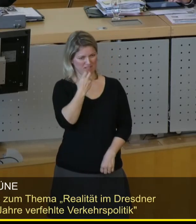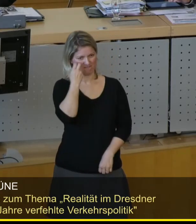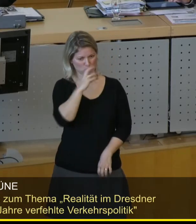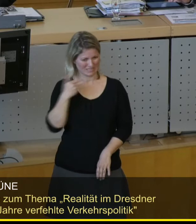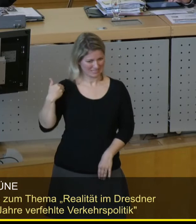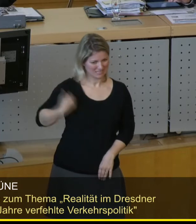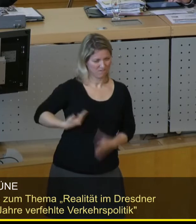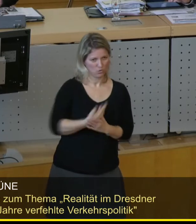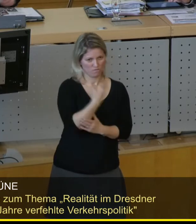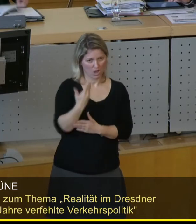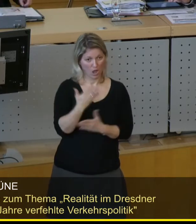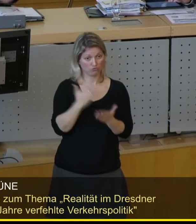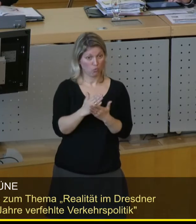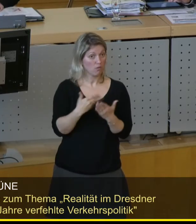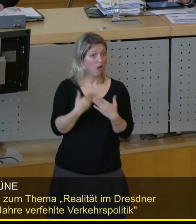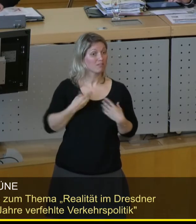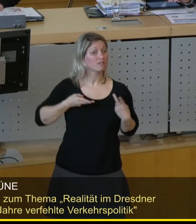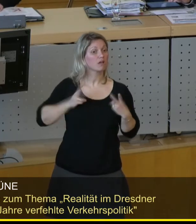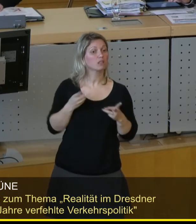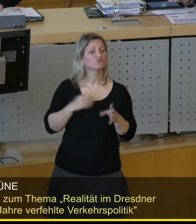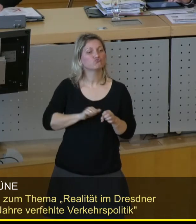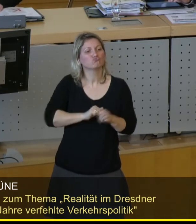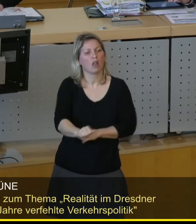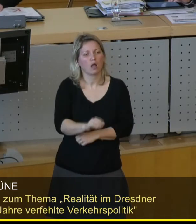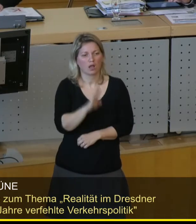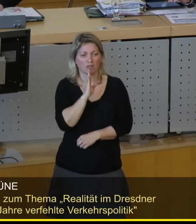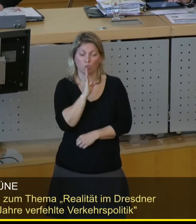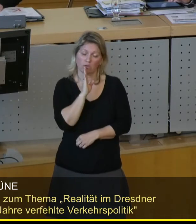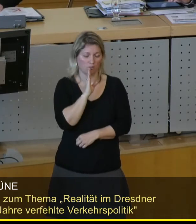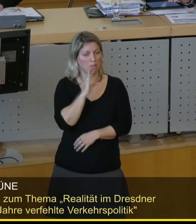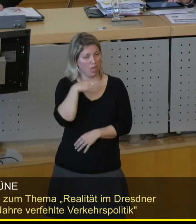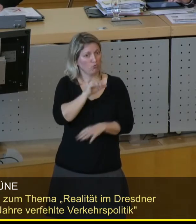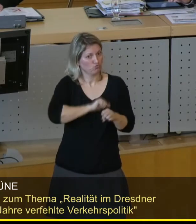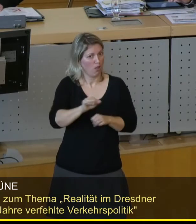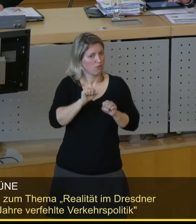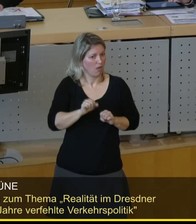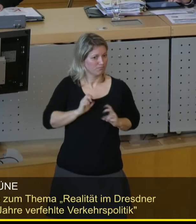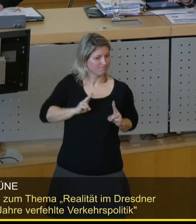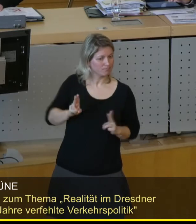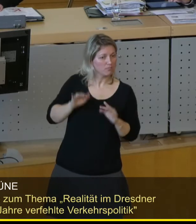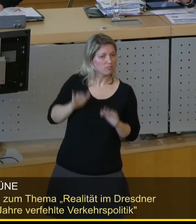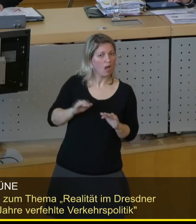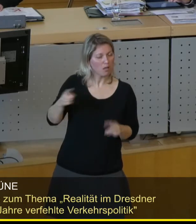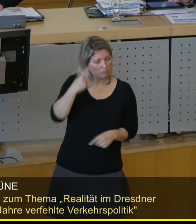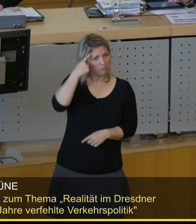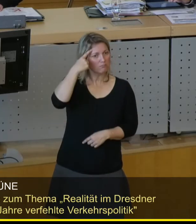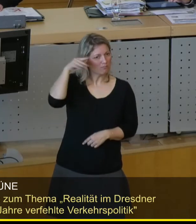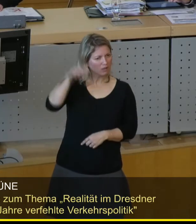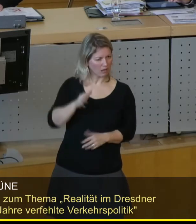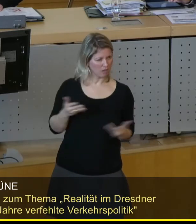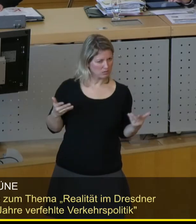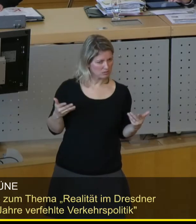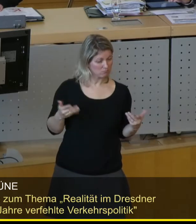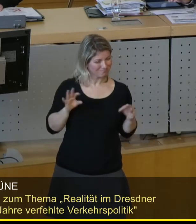5 Jahren. Und da gebe ich Ihnen recht, wir sind da nicht schnell genug. Das könnte schneller gehen, da haben Sie recht. Aber was fällt Ihnen denn ein? Und jetzt kommen wir einfach mal zu den